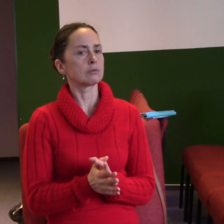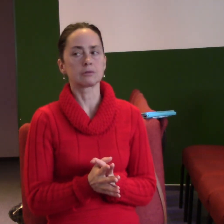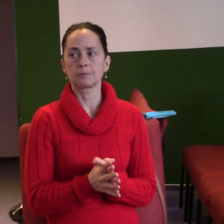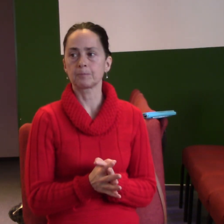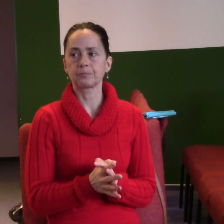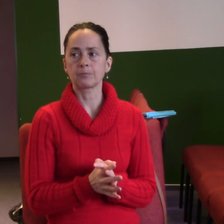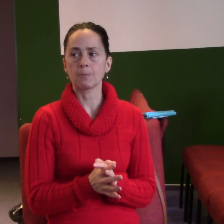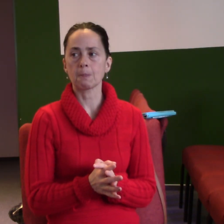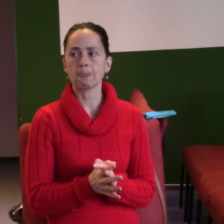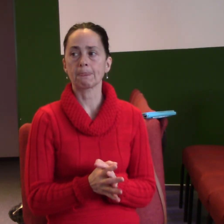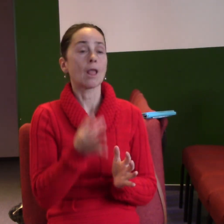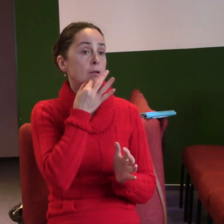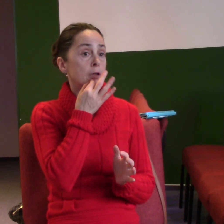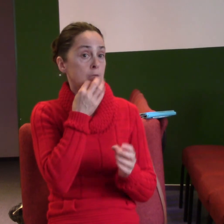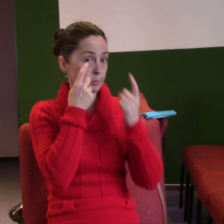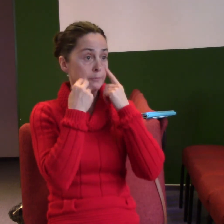Boží slovo říká, plačte s těmi, kteří pláčou.